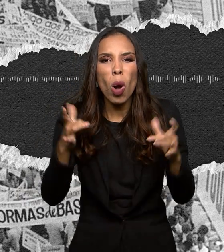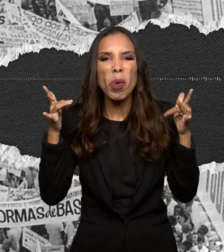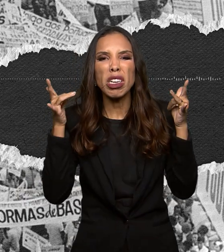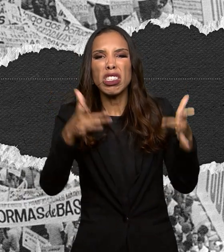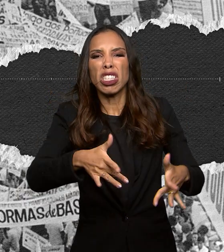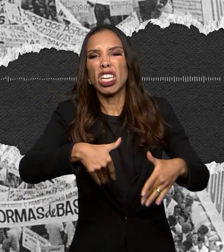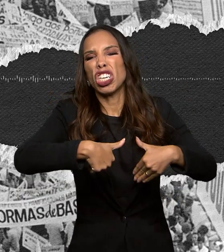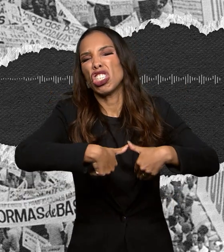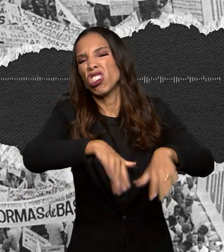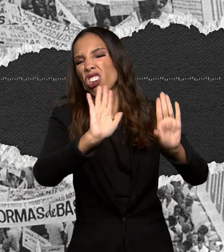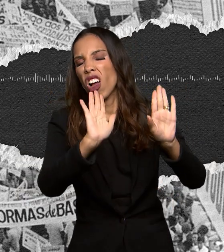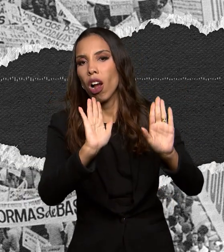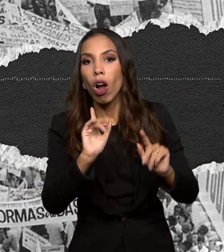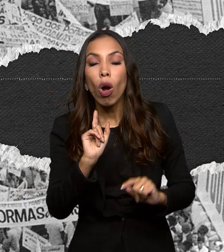época assombrava meio mundo.